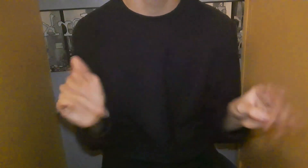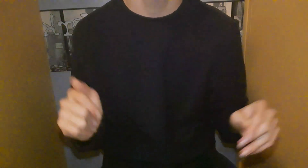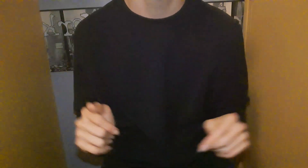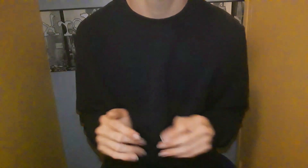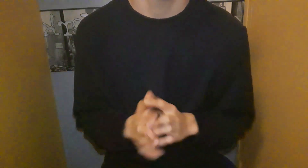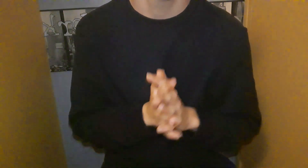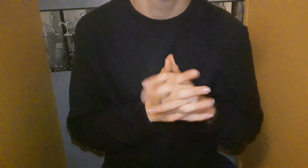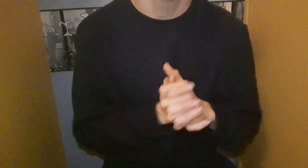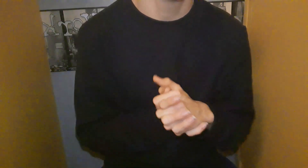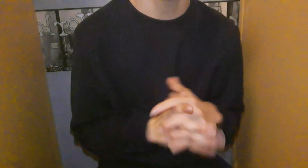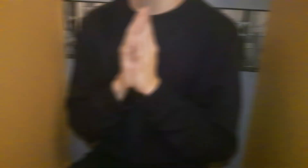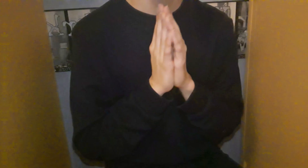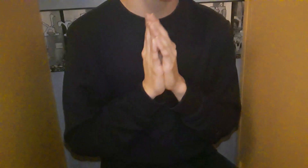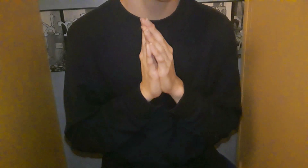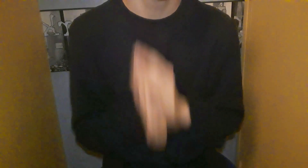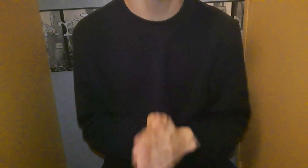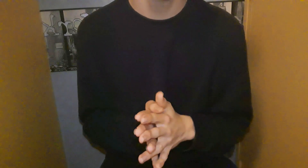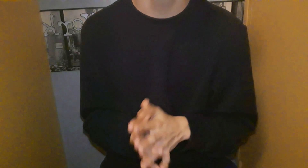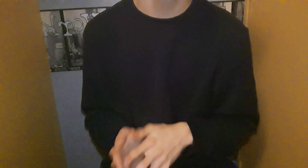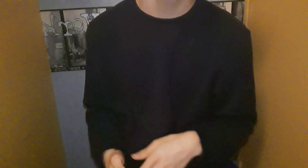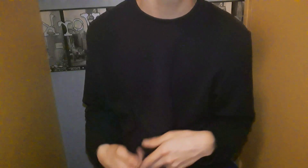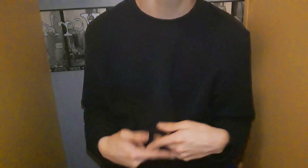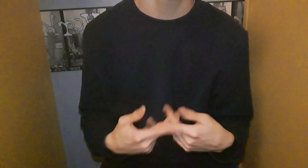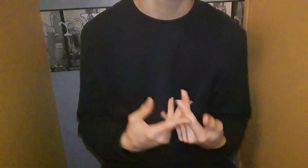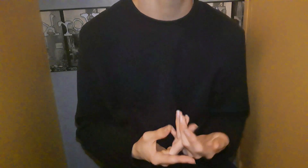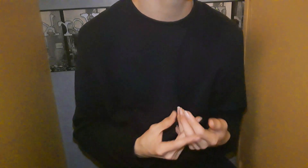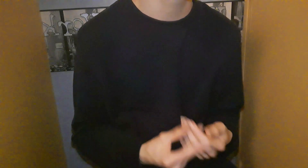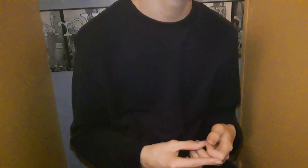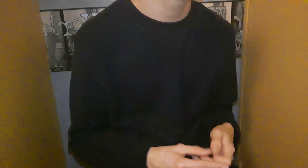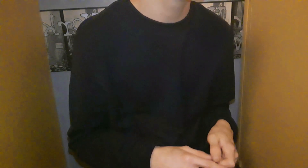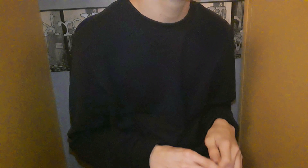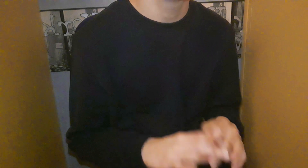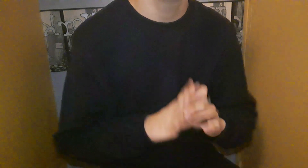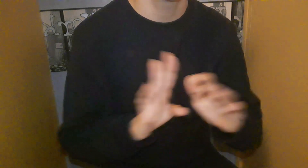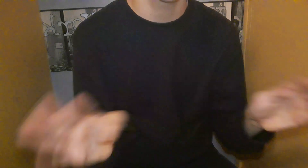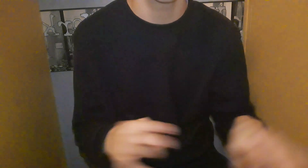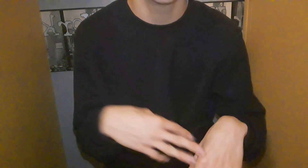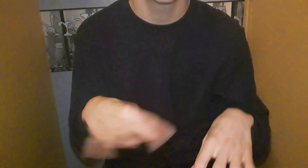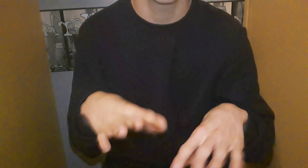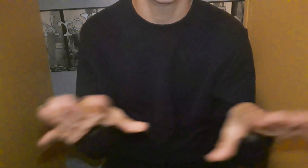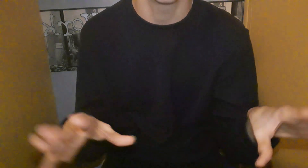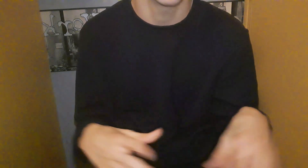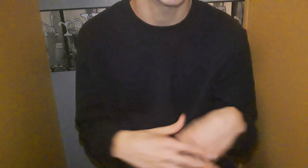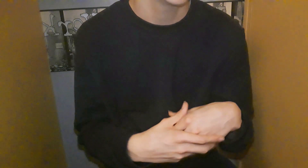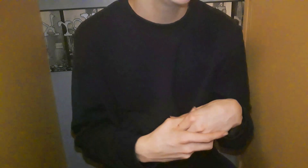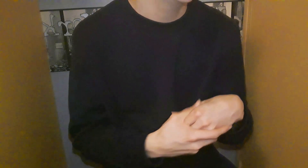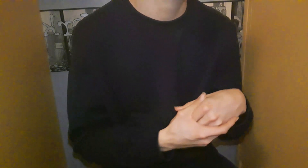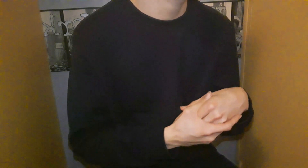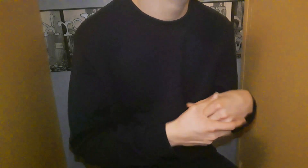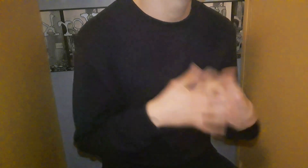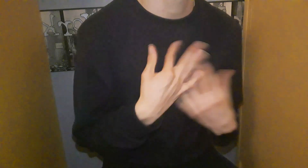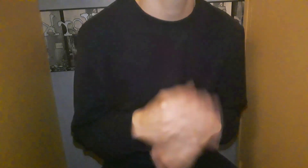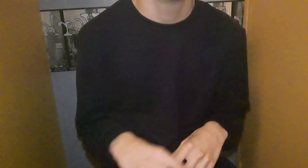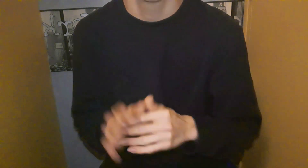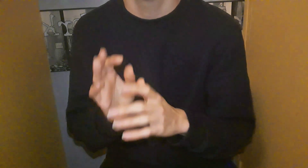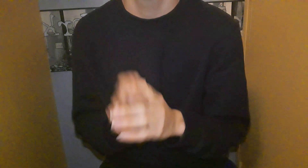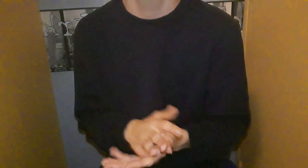bien Voilà, donc voilà Ensuite, deuxième chose que j'aime, là encore, c'est une chose, bon, les deux premières choses, c des choses que tout le monde sait Par rapport à moi J